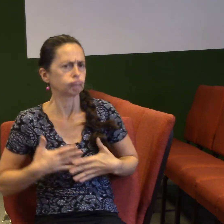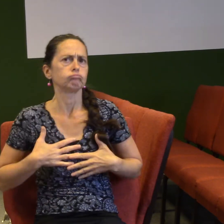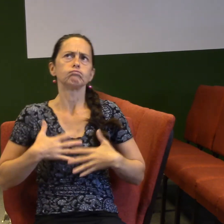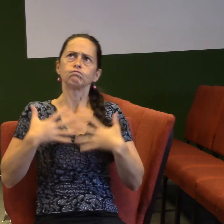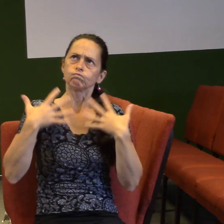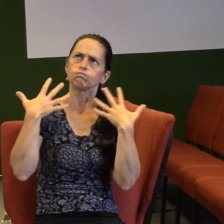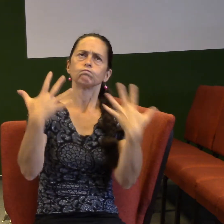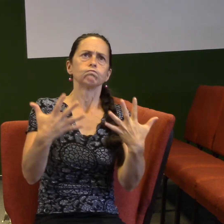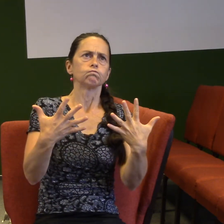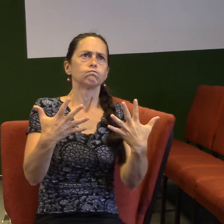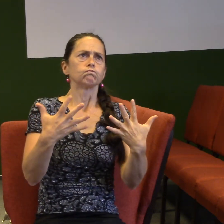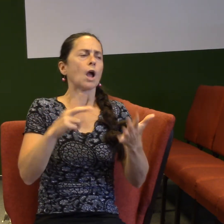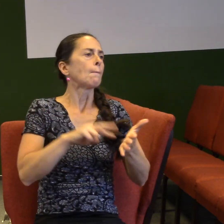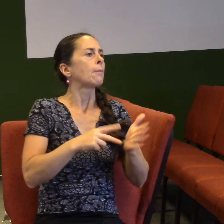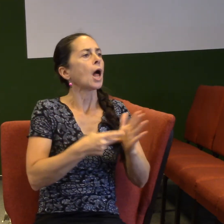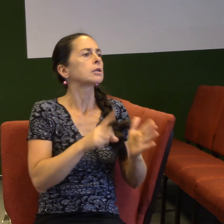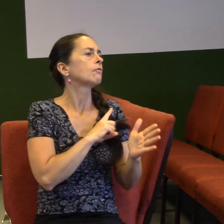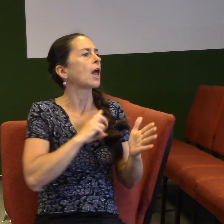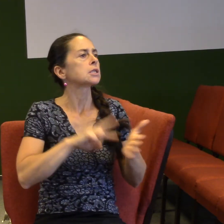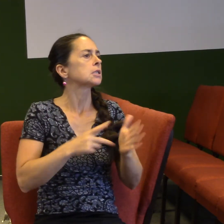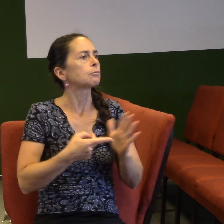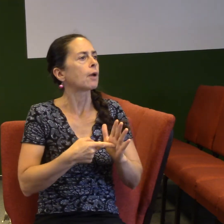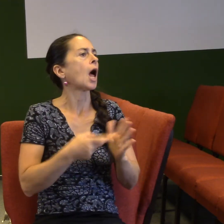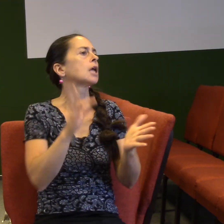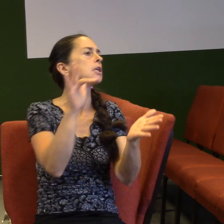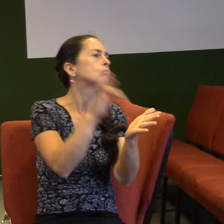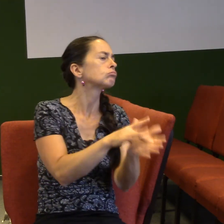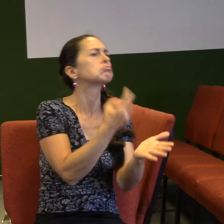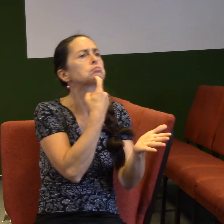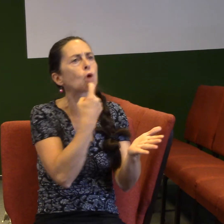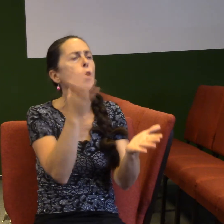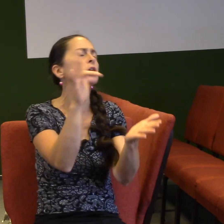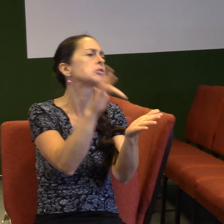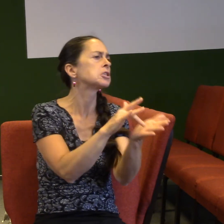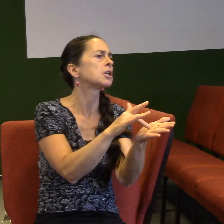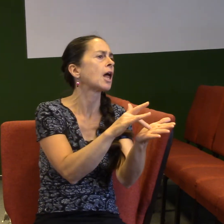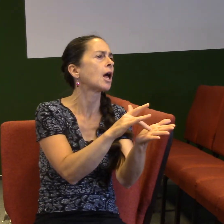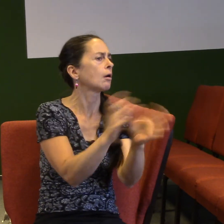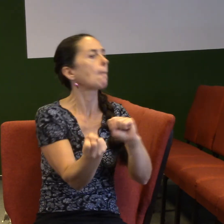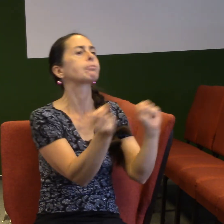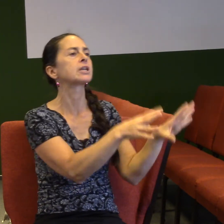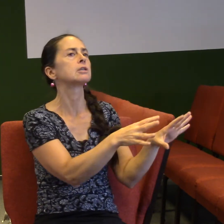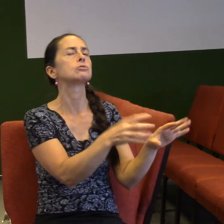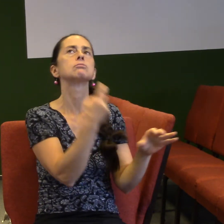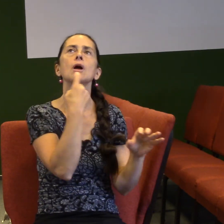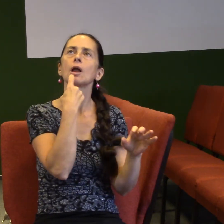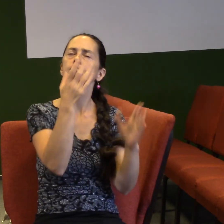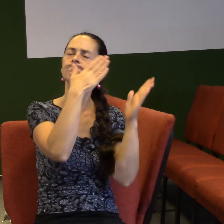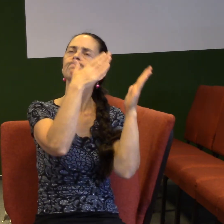svoje plány, svoje cíle, svoje tužby, aby nalezl to boží. Ochotný mějít